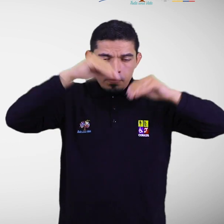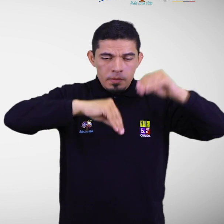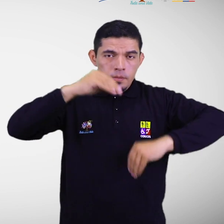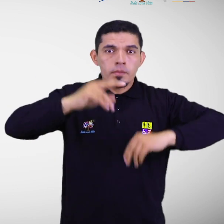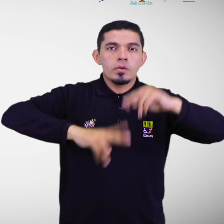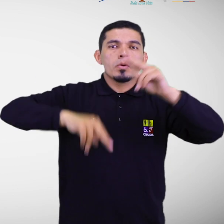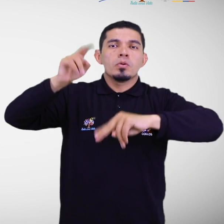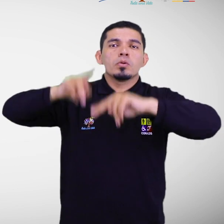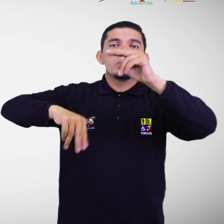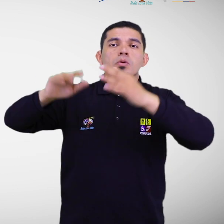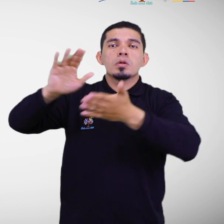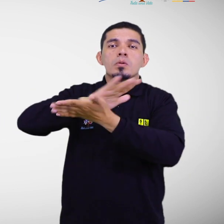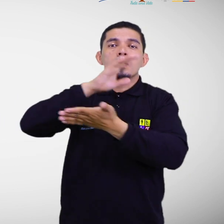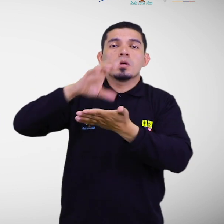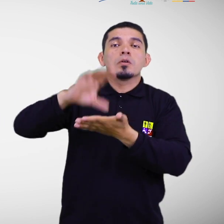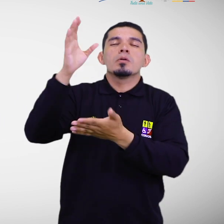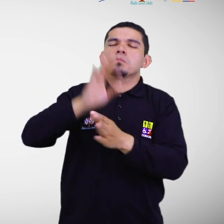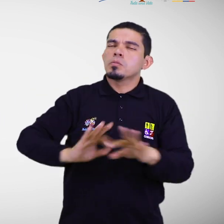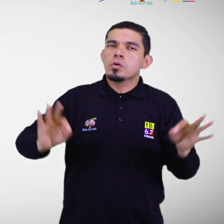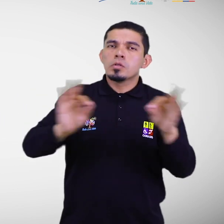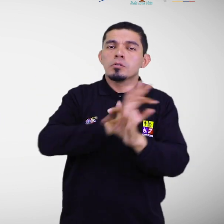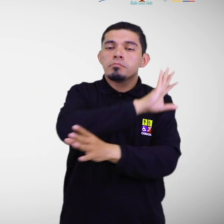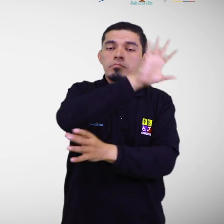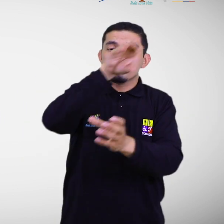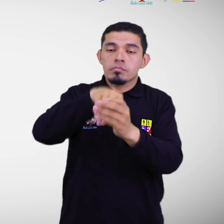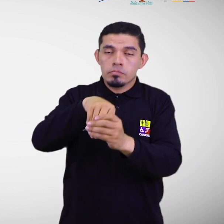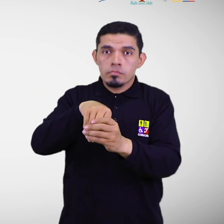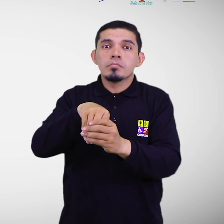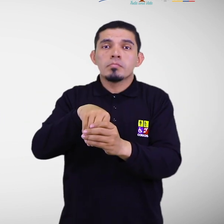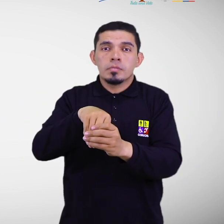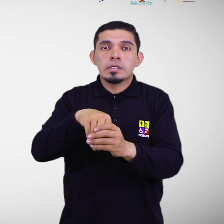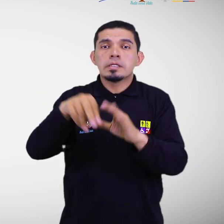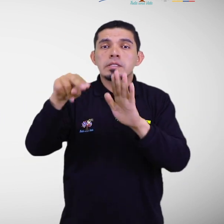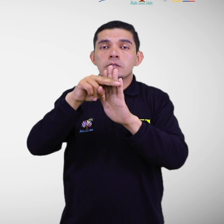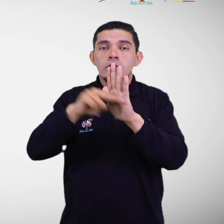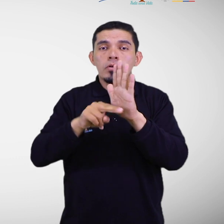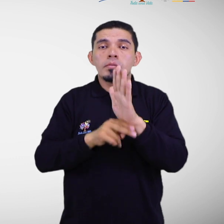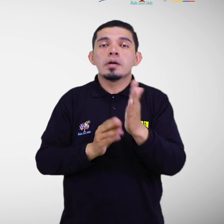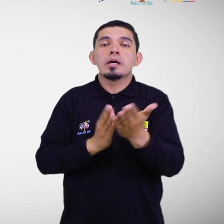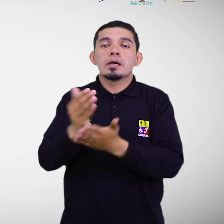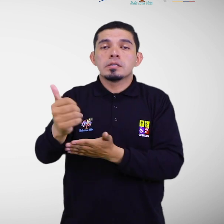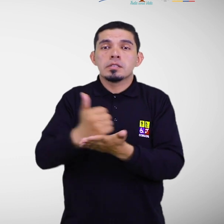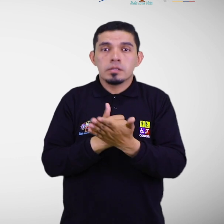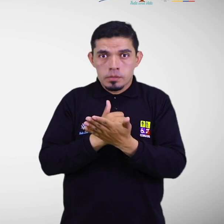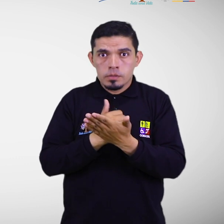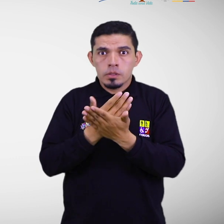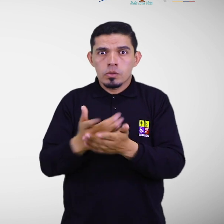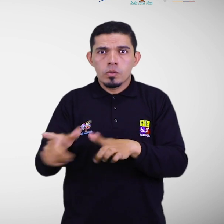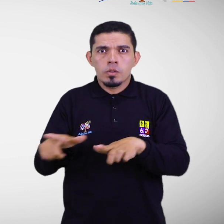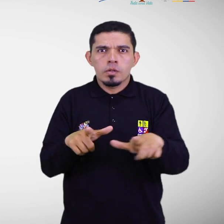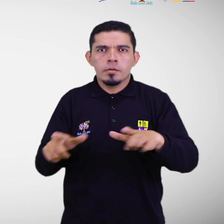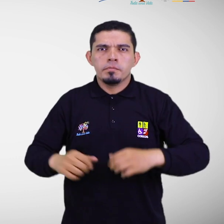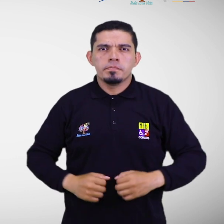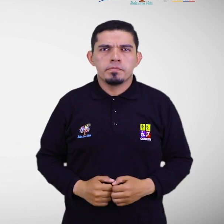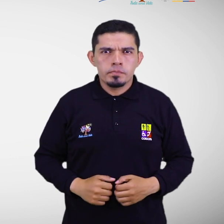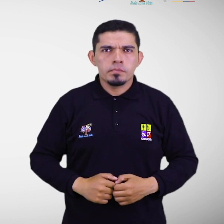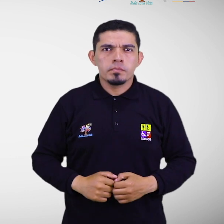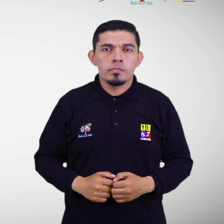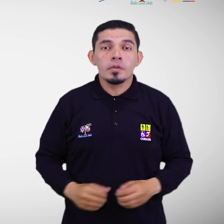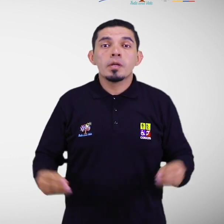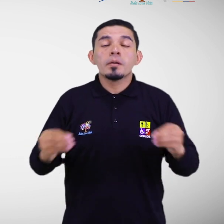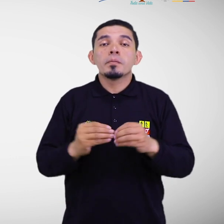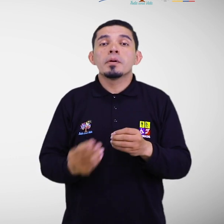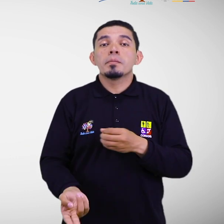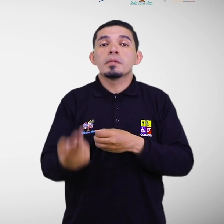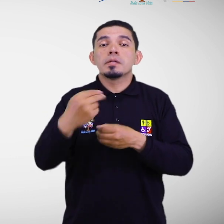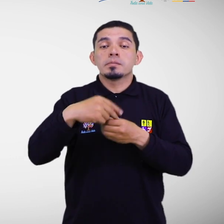infraestructura educativa que incorpore progresivamente parámetros de accesibilidad al medio físico. Participación de las